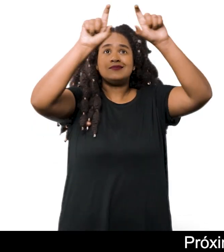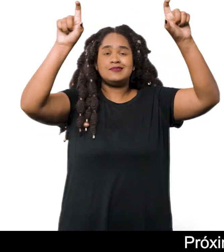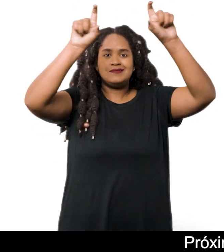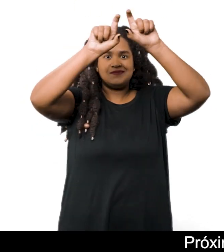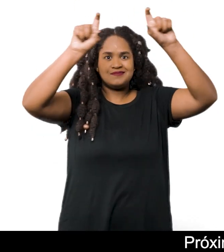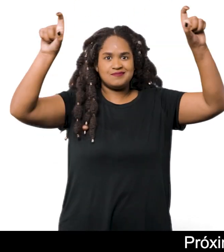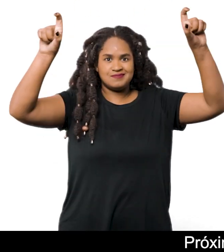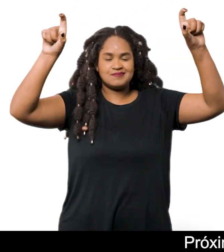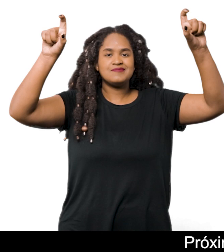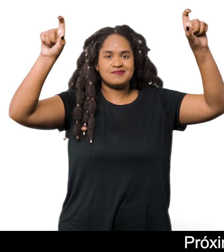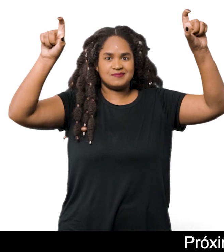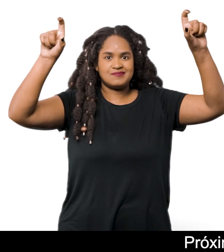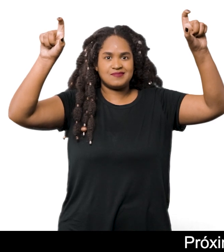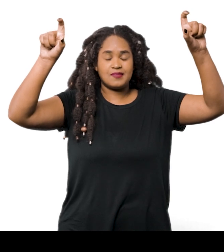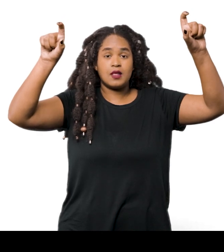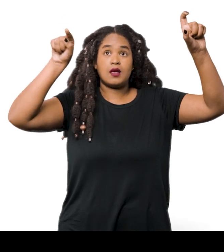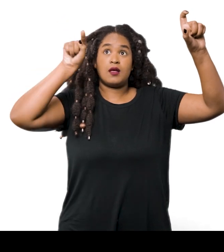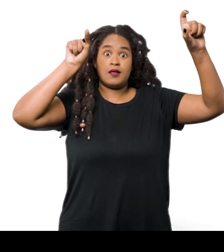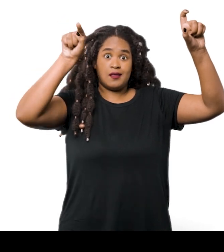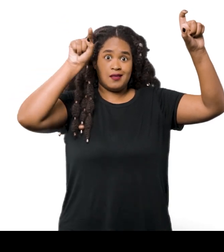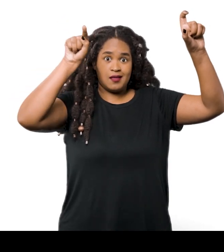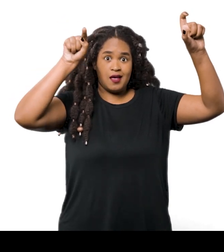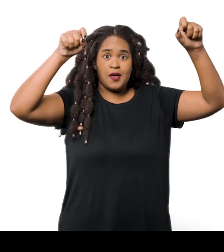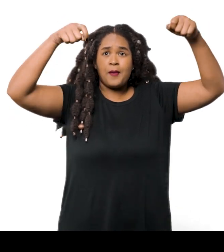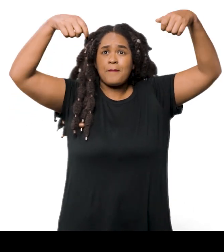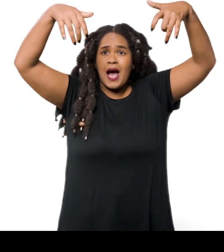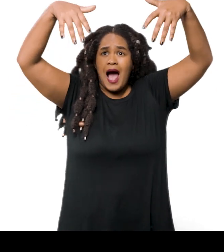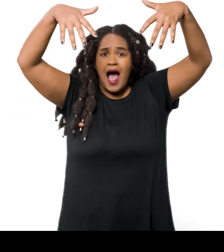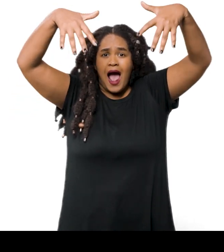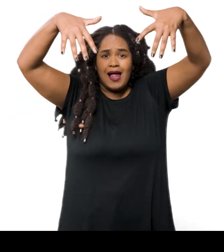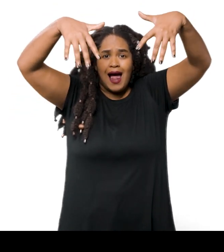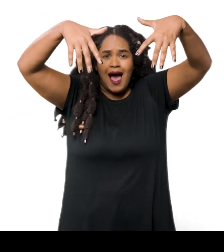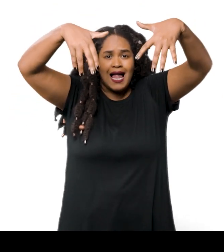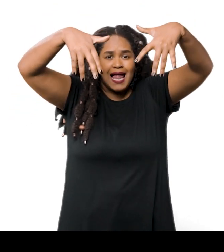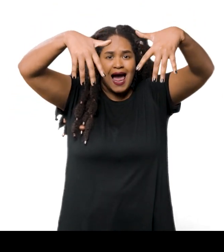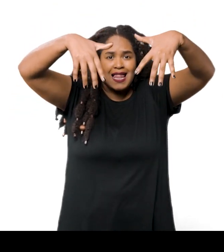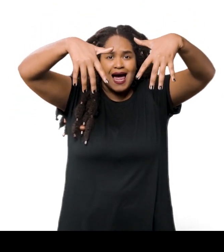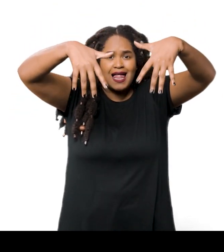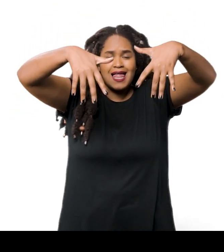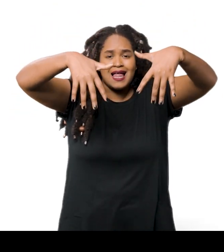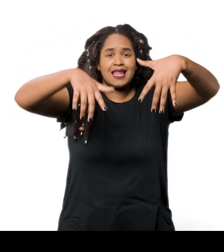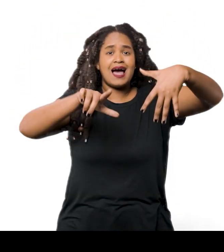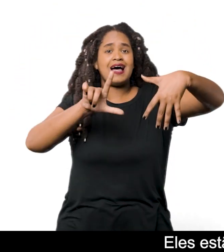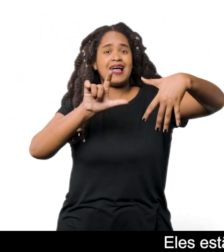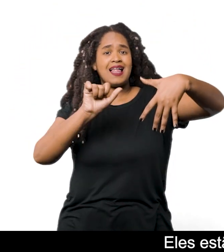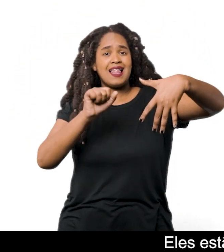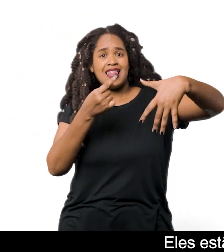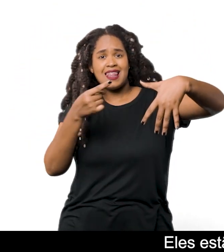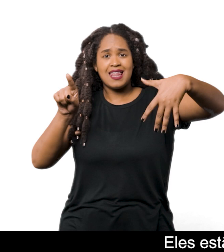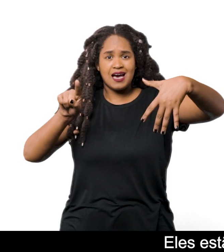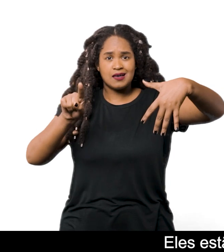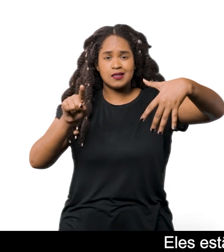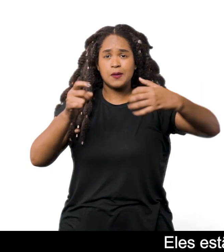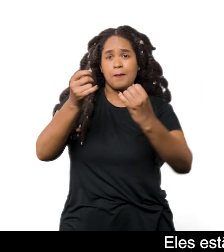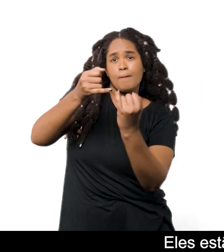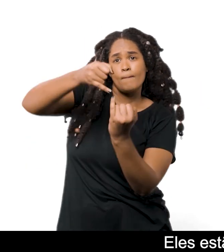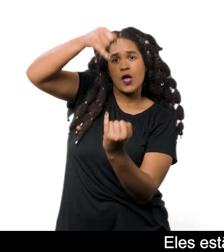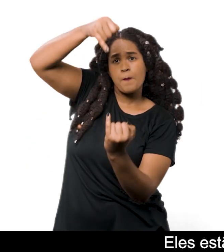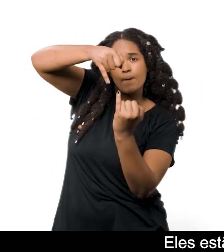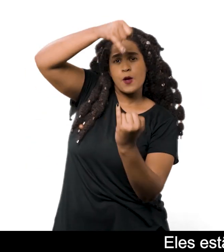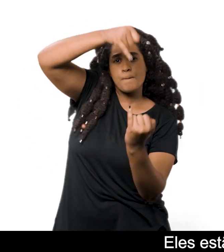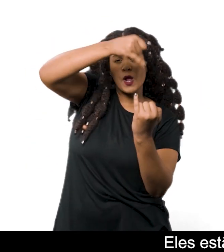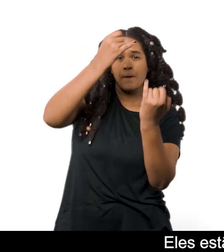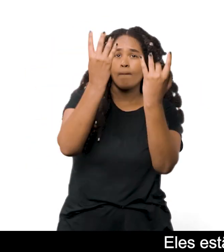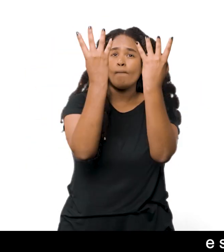haste ou barra na horizontal Dela, caem muitos fios de lã Eles estão bem esticados na